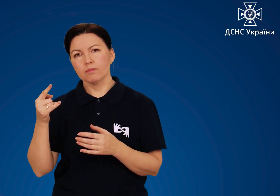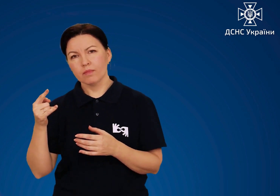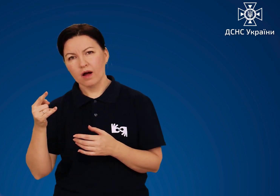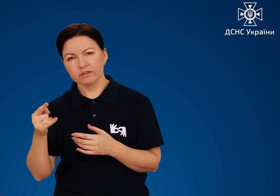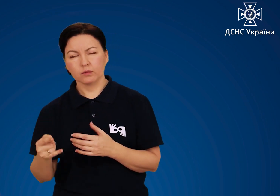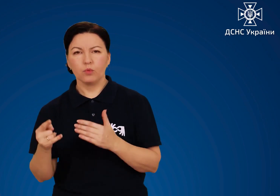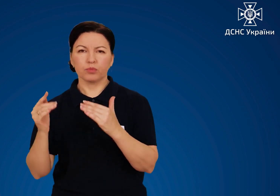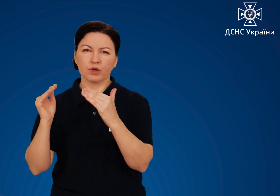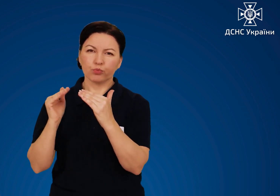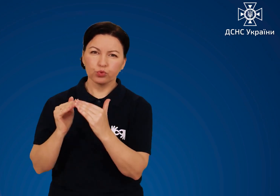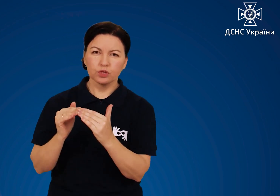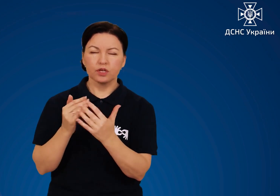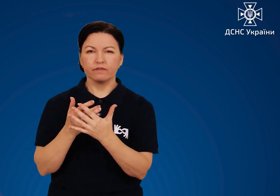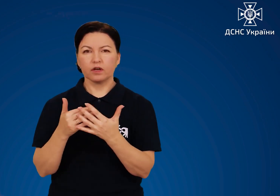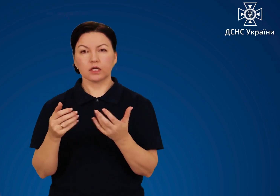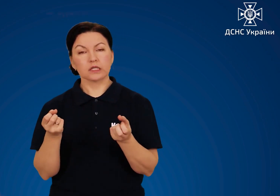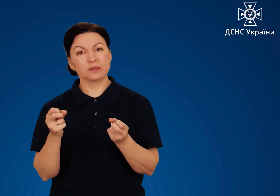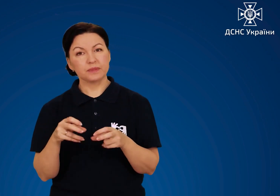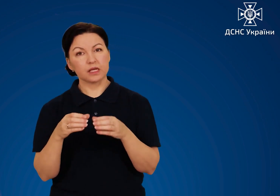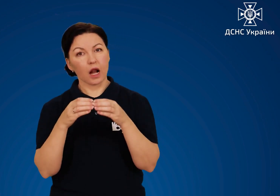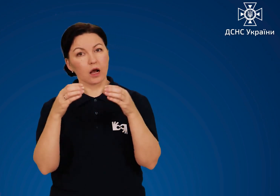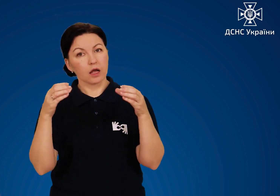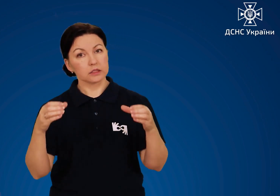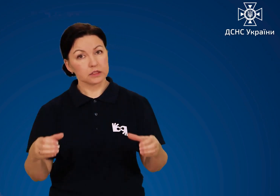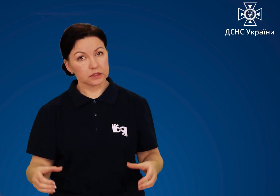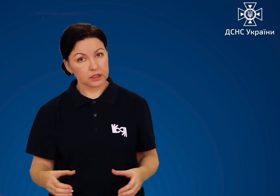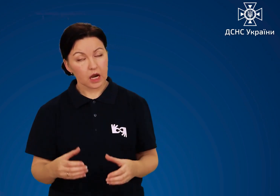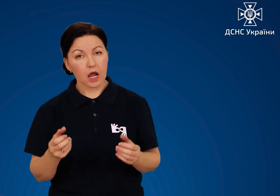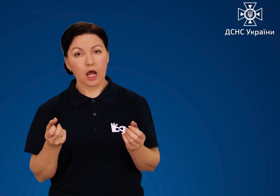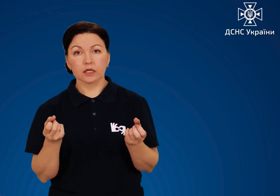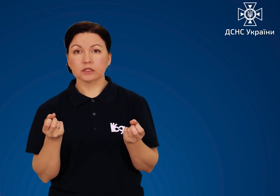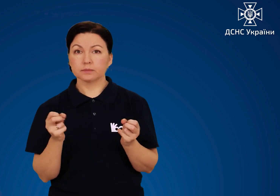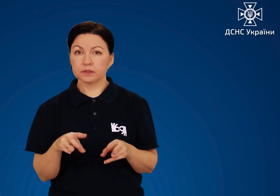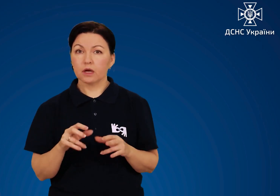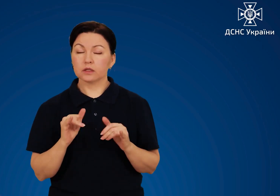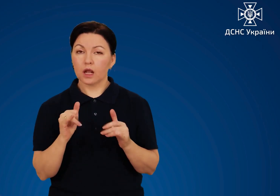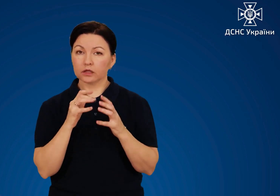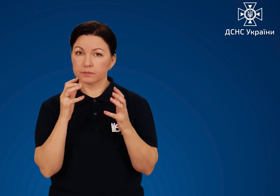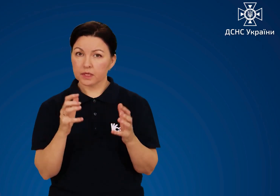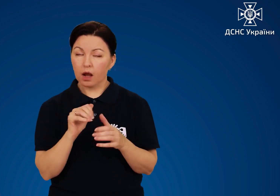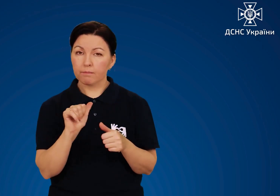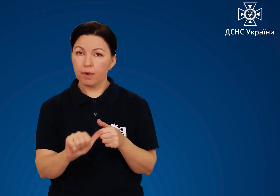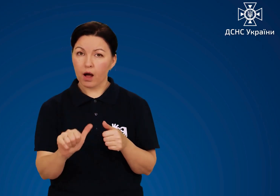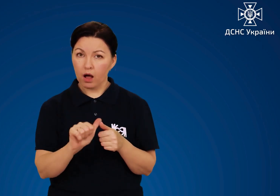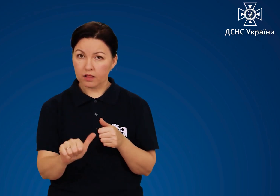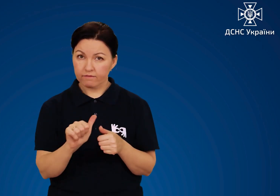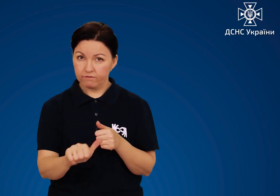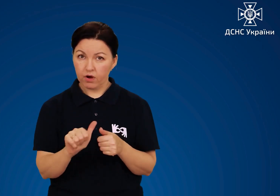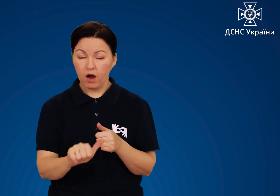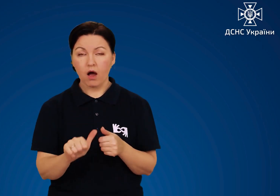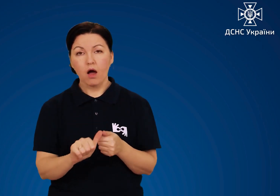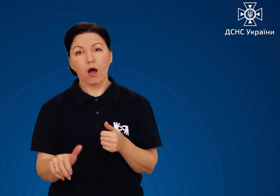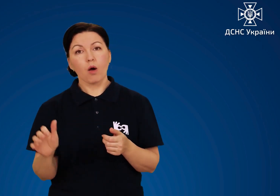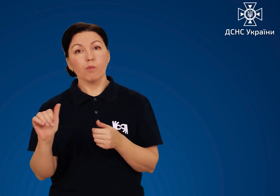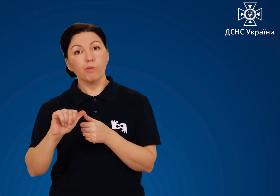будівель, автомобілів, у спеціальних каністрах, які призначені для зберігання палива